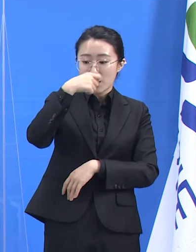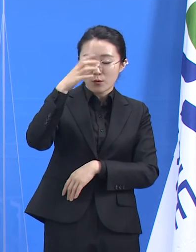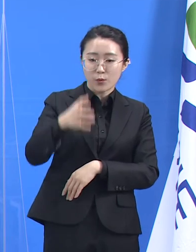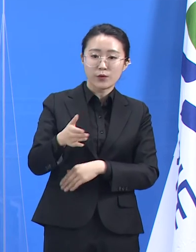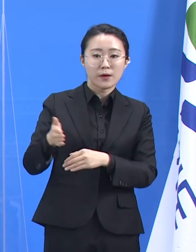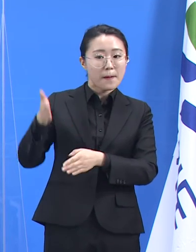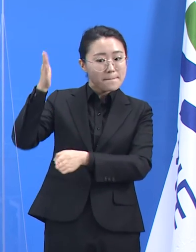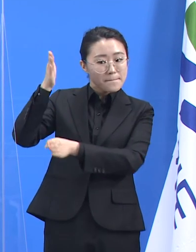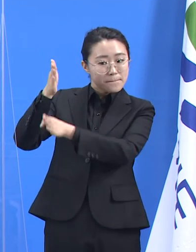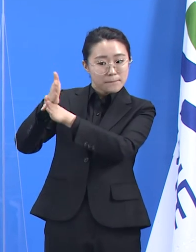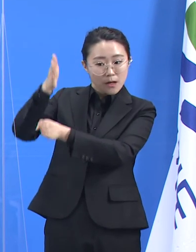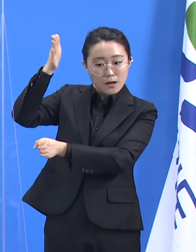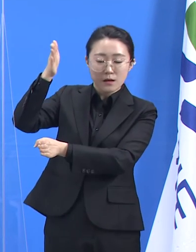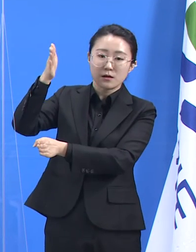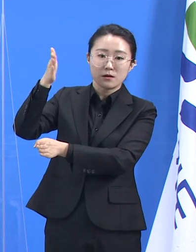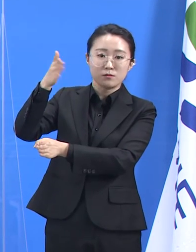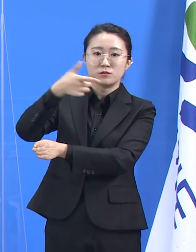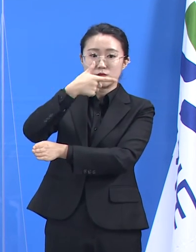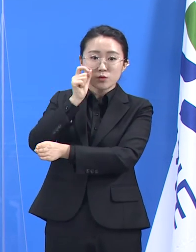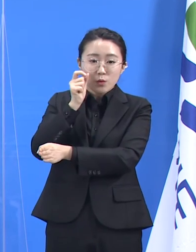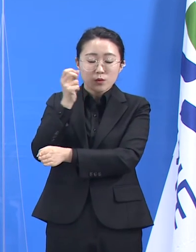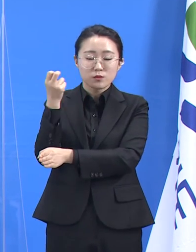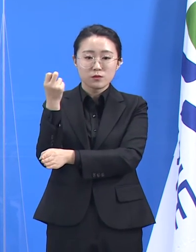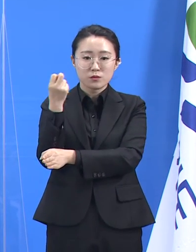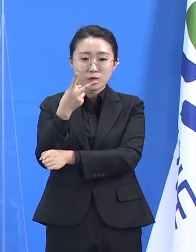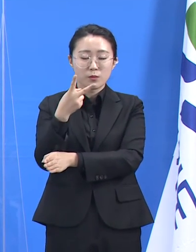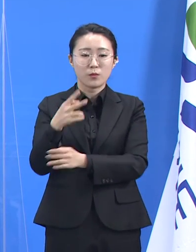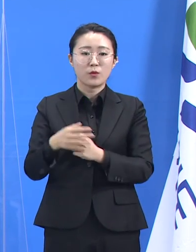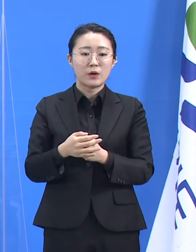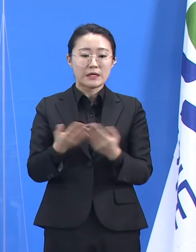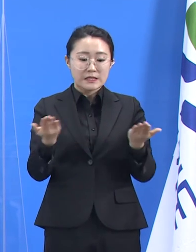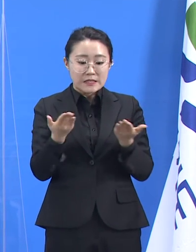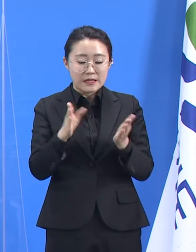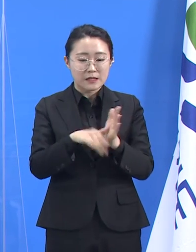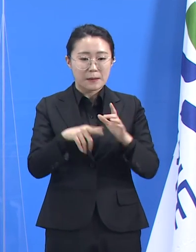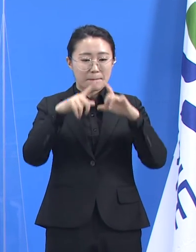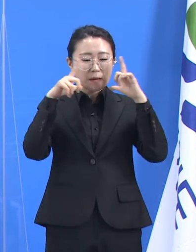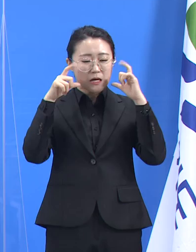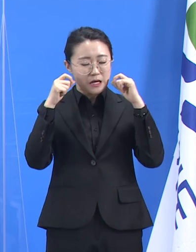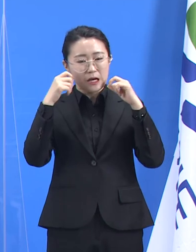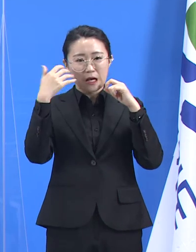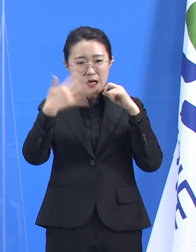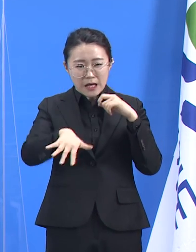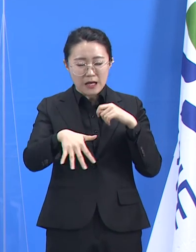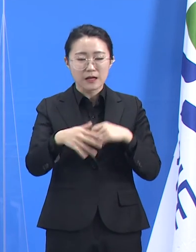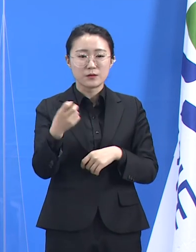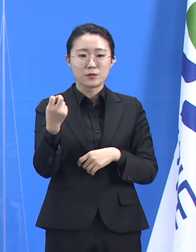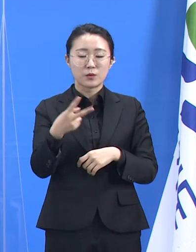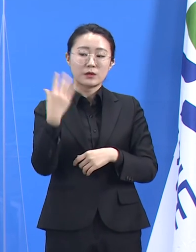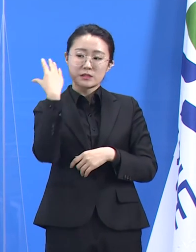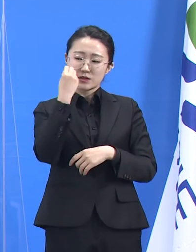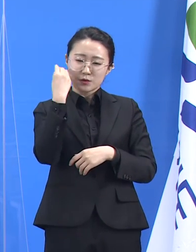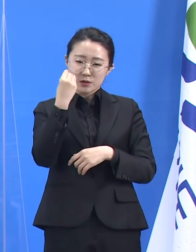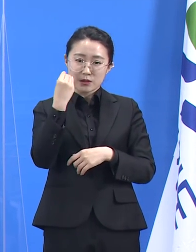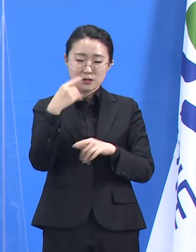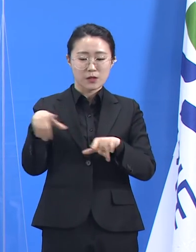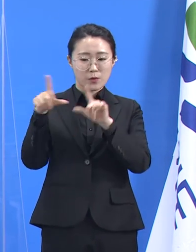미착용한다거나 기숙사의 좁은 침대 간격 등이 미흡한 점들이 다수 발견되었습니다.